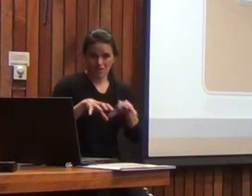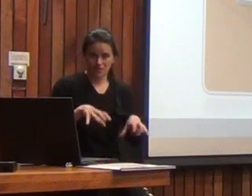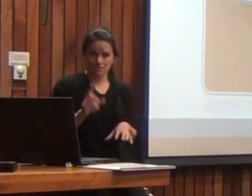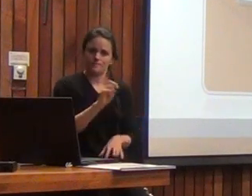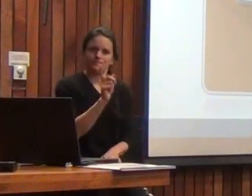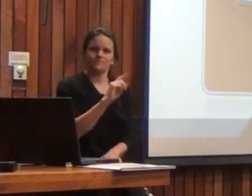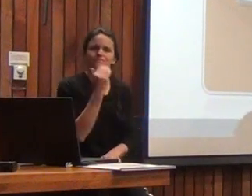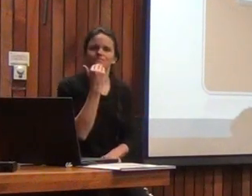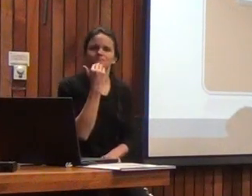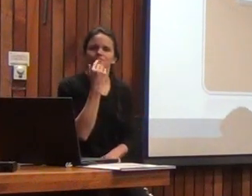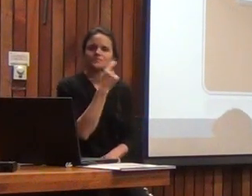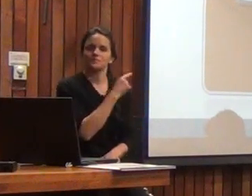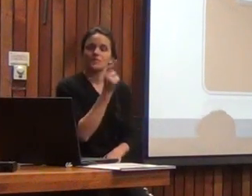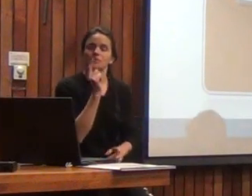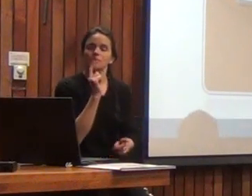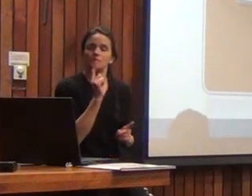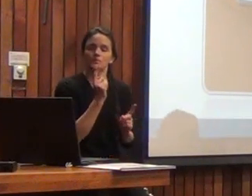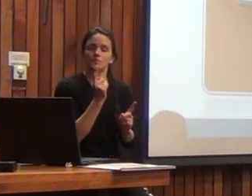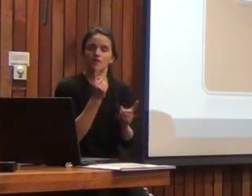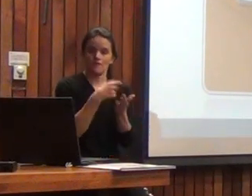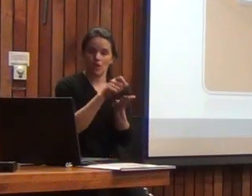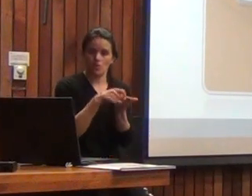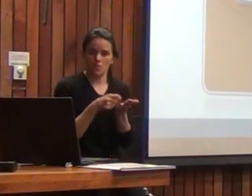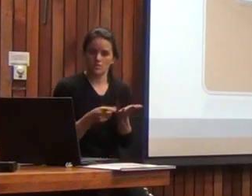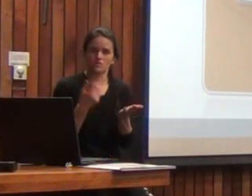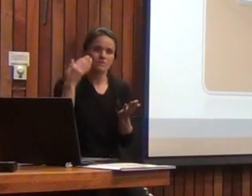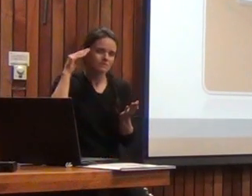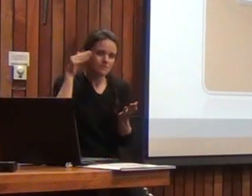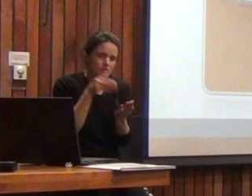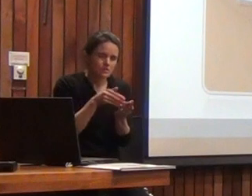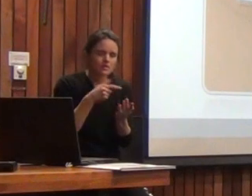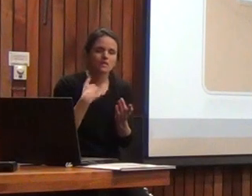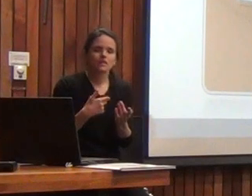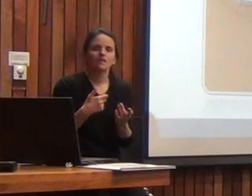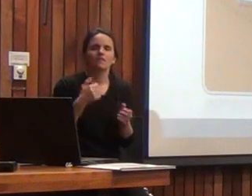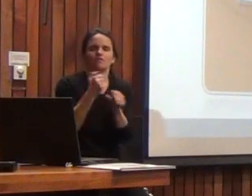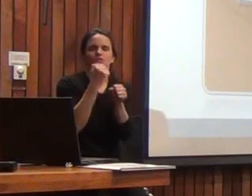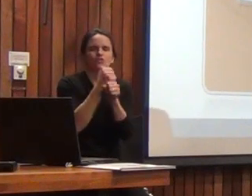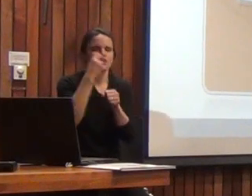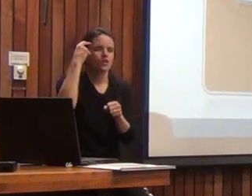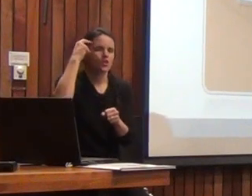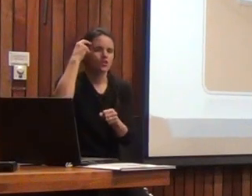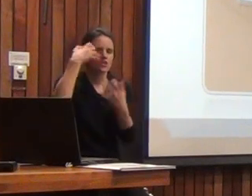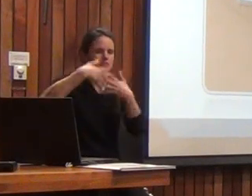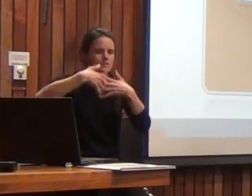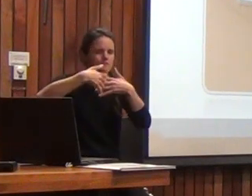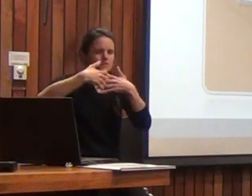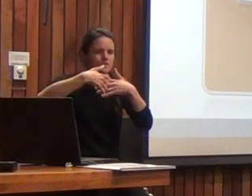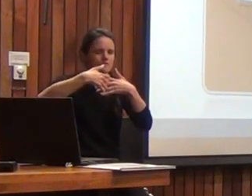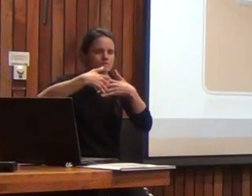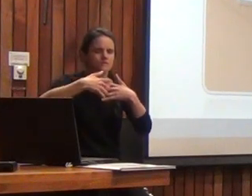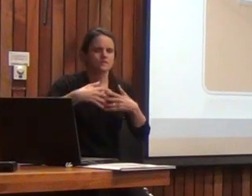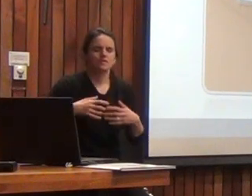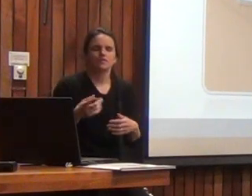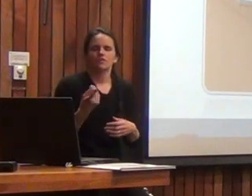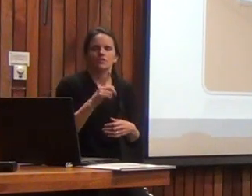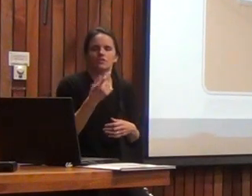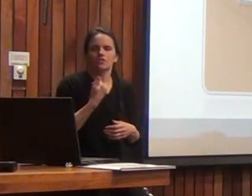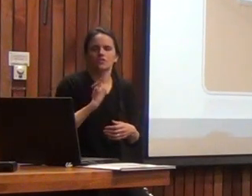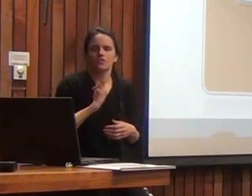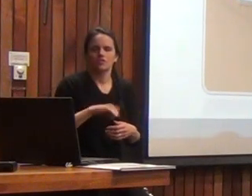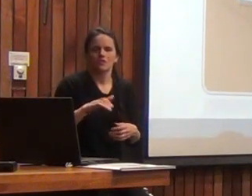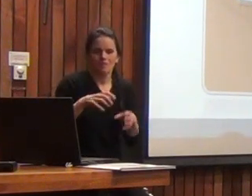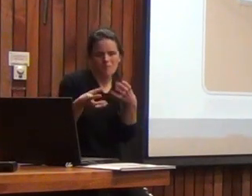sino también con que esta prueba pone más el acento en las funciones cognitivas ¿sí? intenta quitar tanto como sea posible